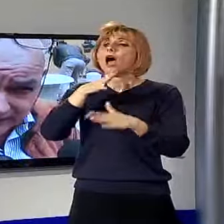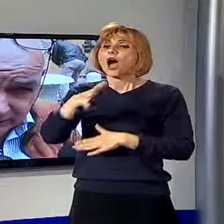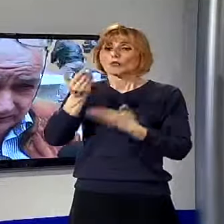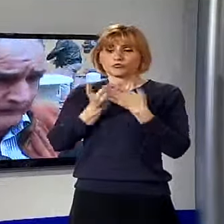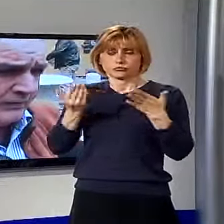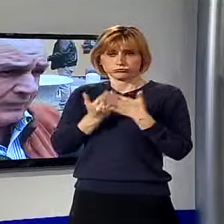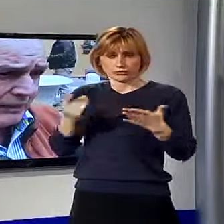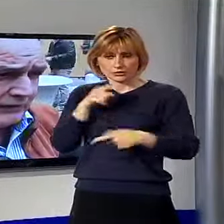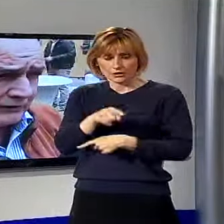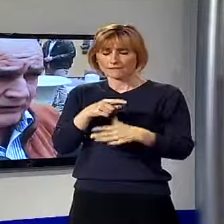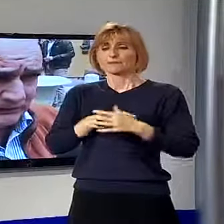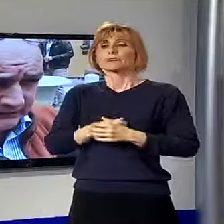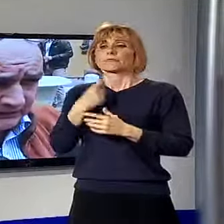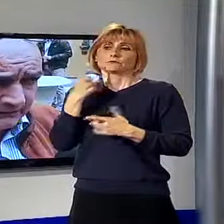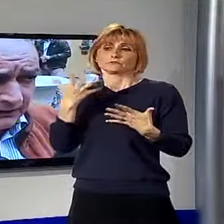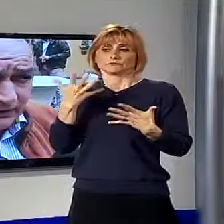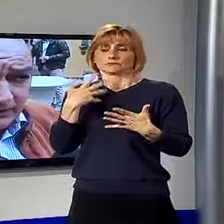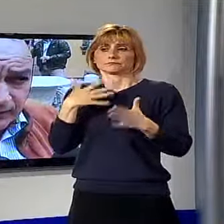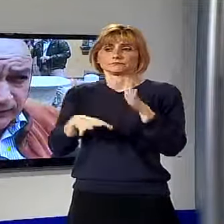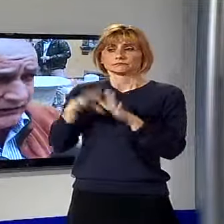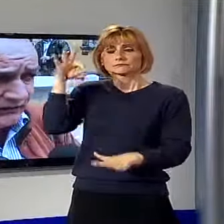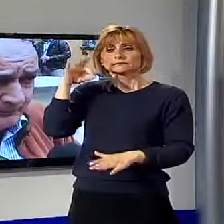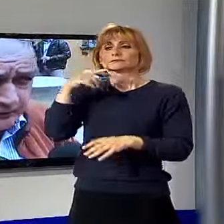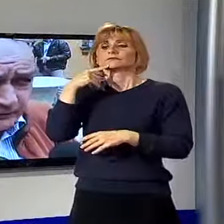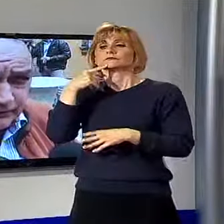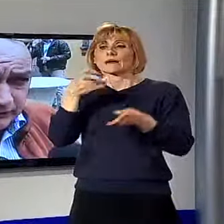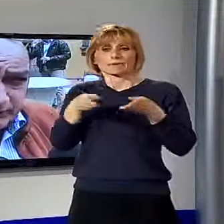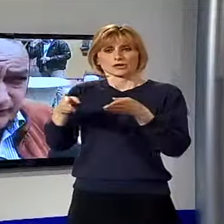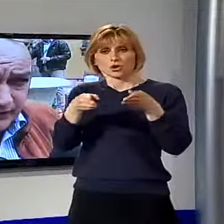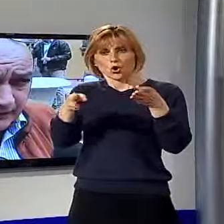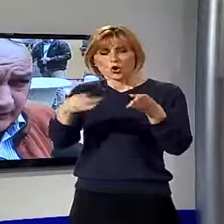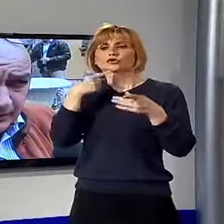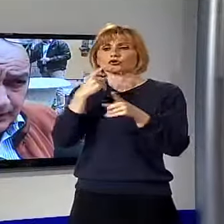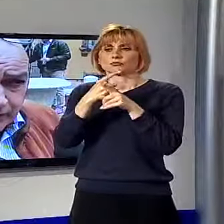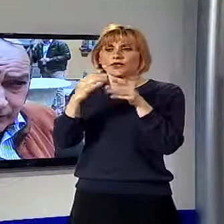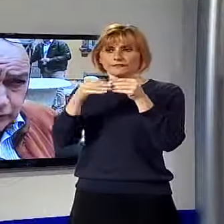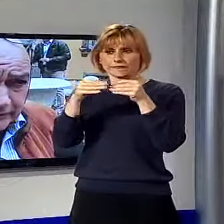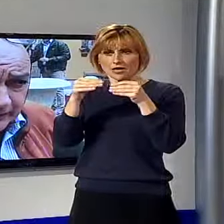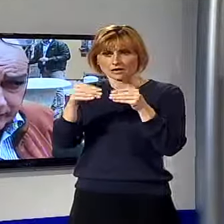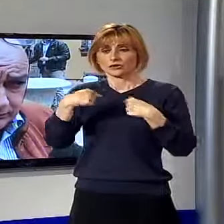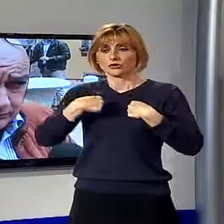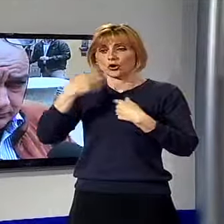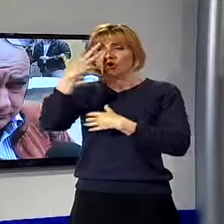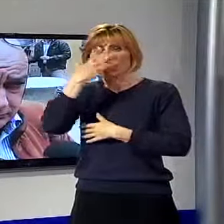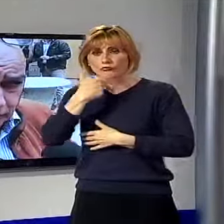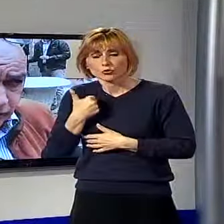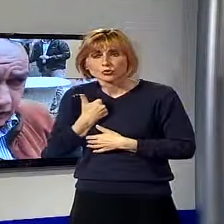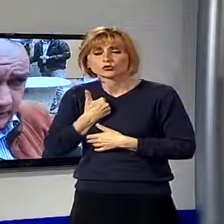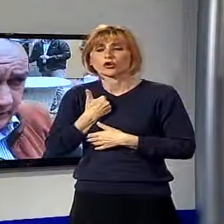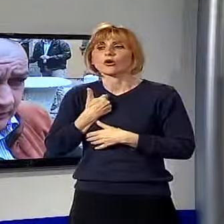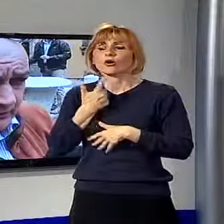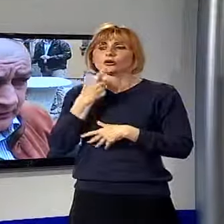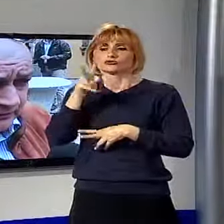coalizione che ha eletto Tambellini e questo deve essere il percorso che noi dobbiamo fare. Io ho voluto dare uno